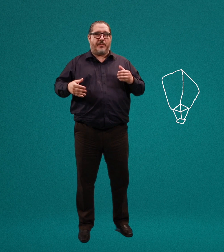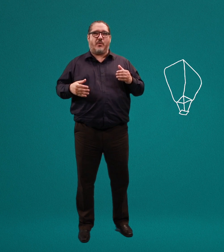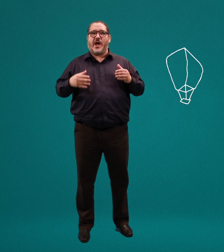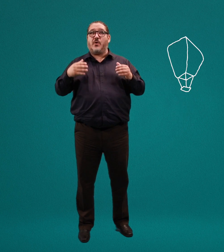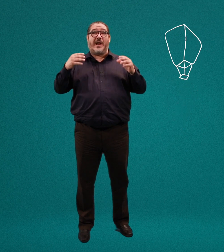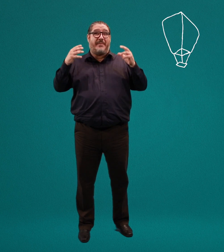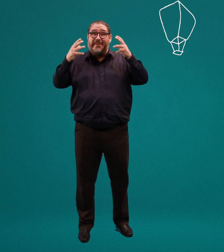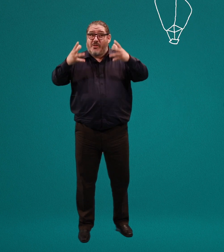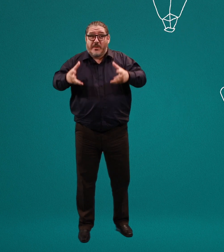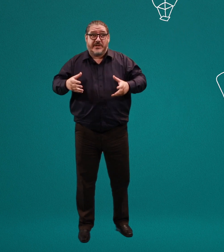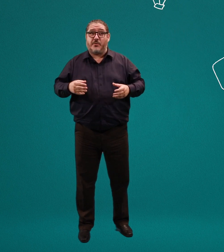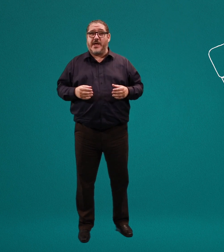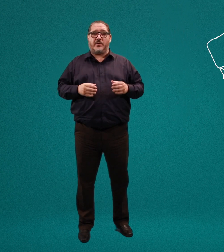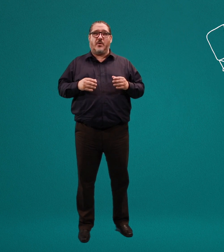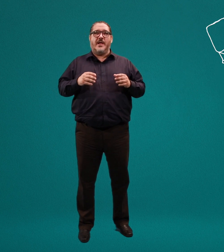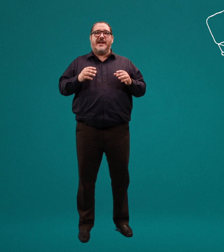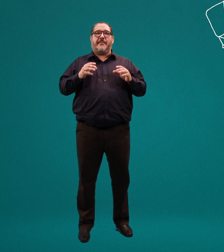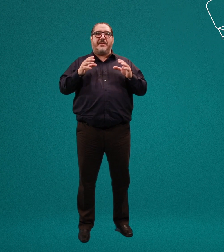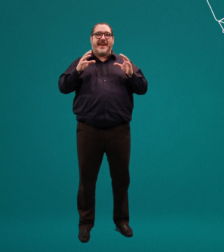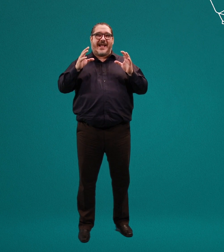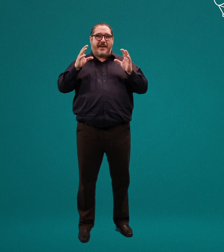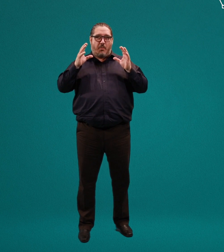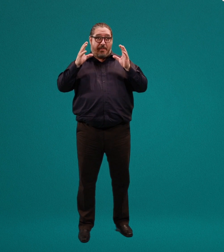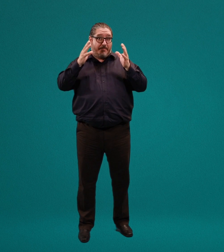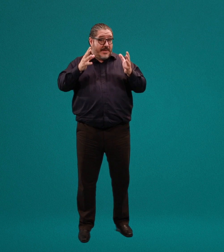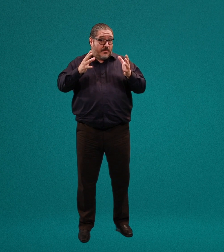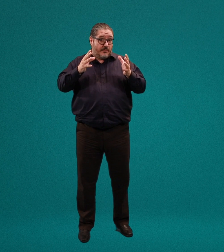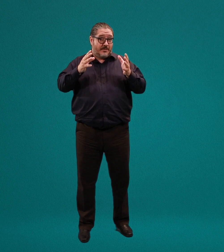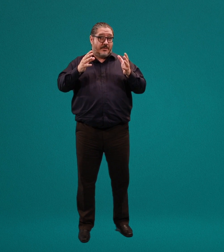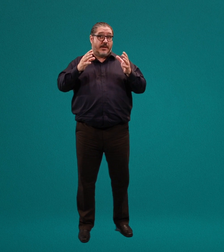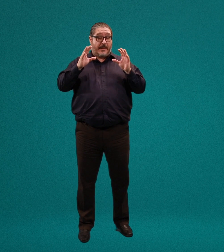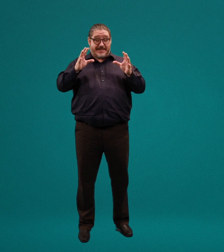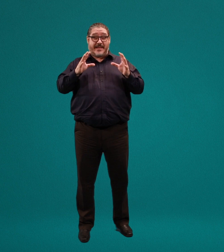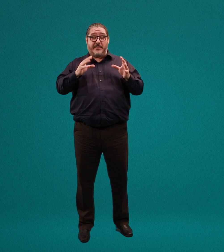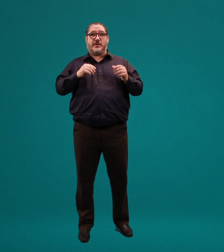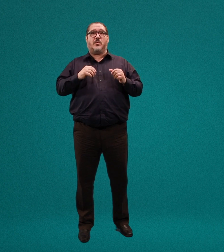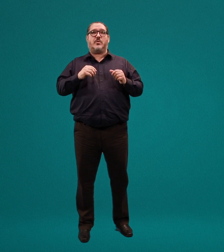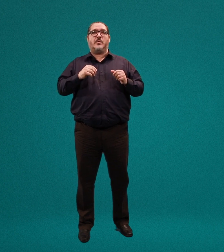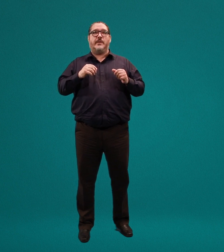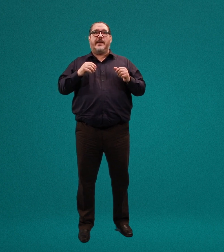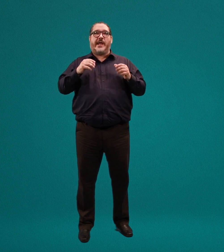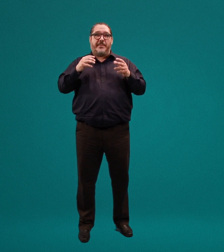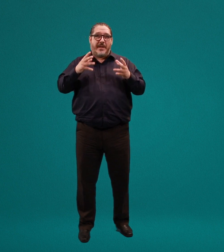peruano, las primeras webs del gobierno, la primera cámara web en vivo, en la Plaza de Armas del Cusco, el primer